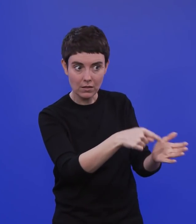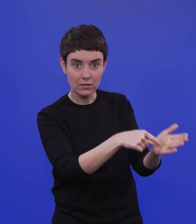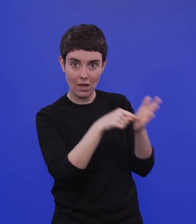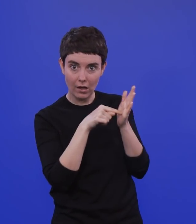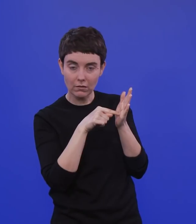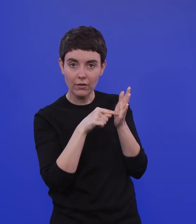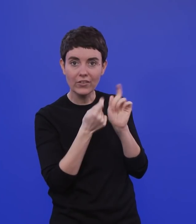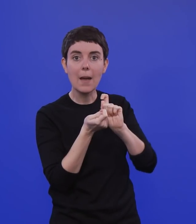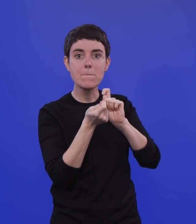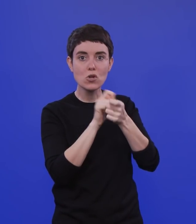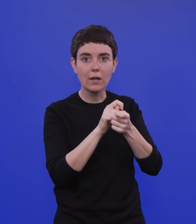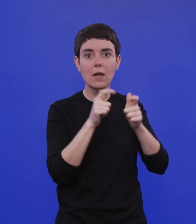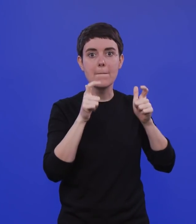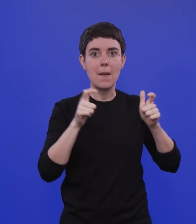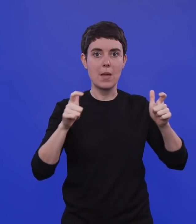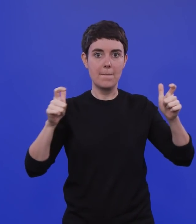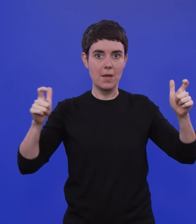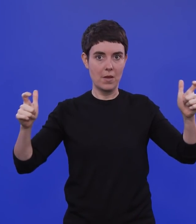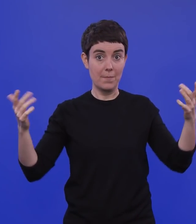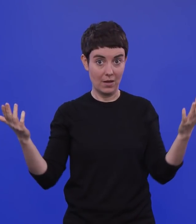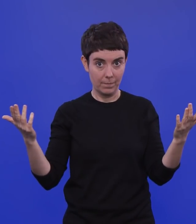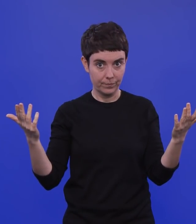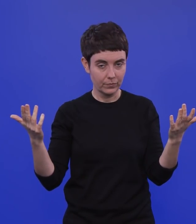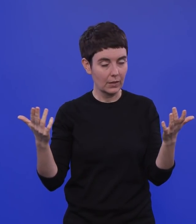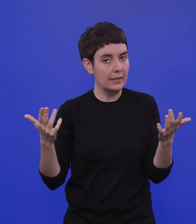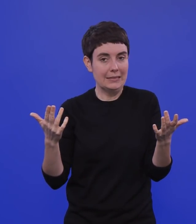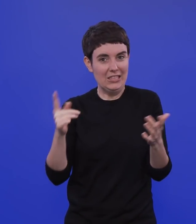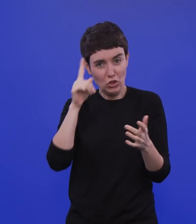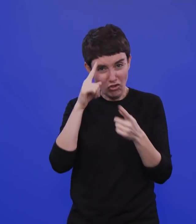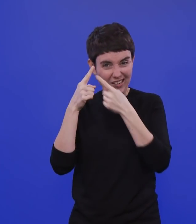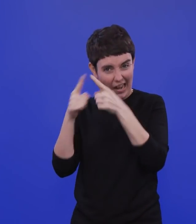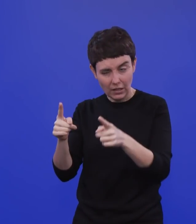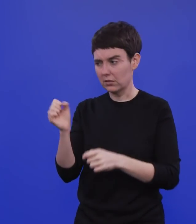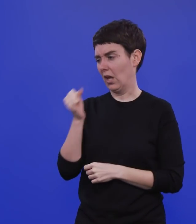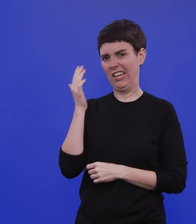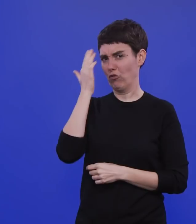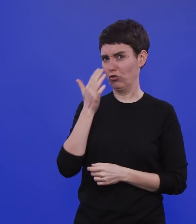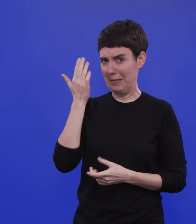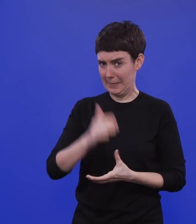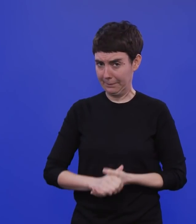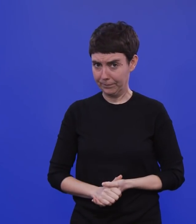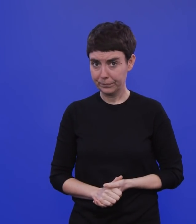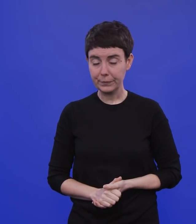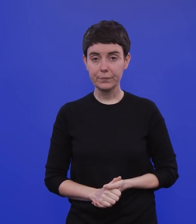Und es wäre komisch, wenn das in Deutschland nicht so wäre. Wir müssen aber festhalten zu dieser englischen